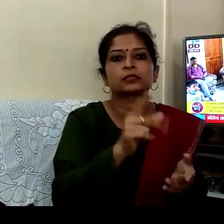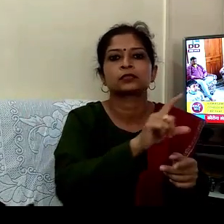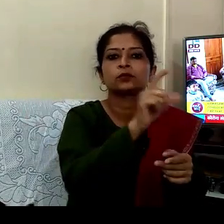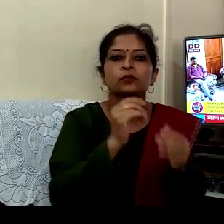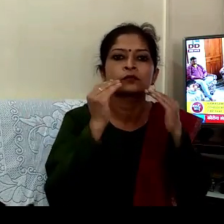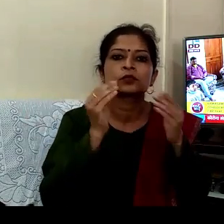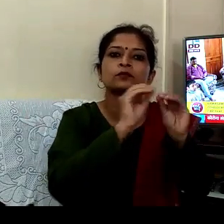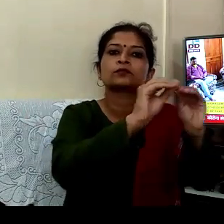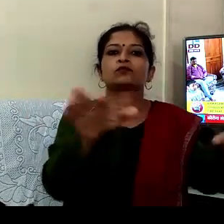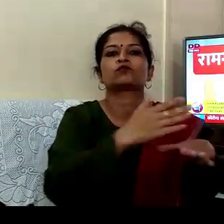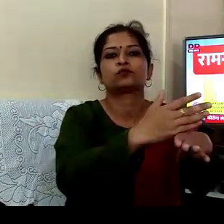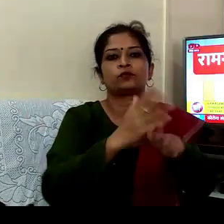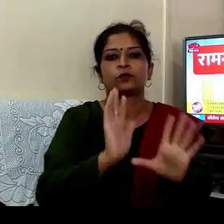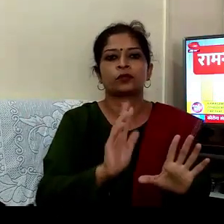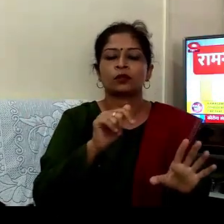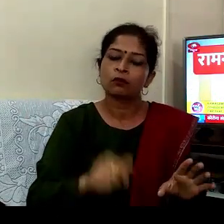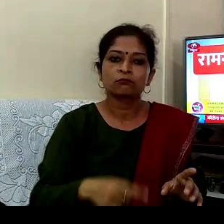ایسا ہے کہ باہر آلتے